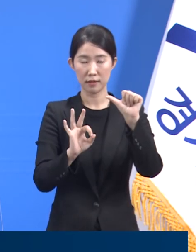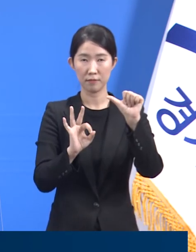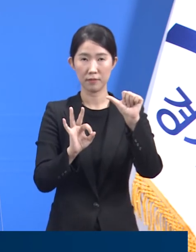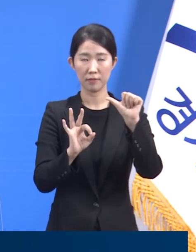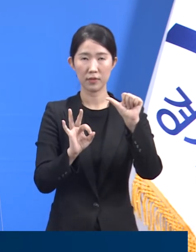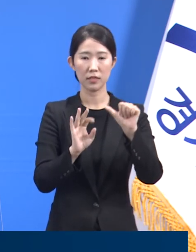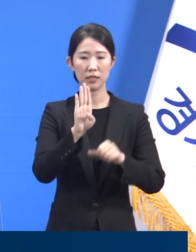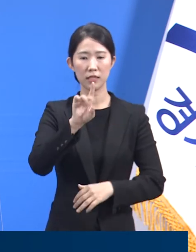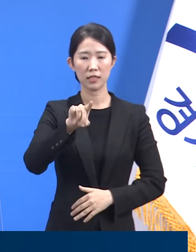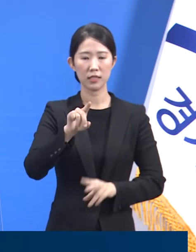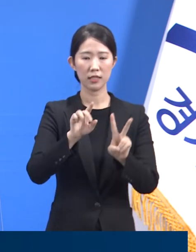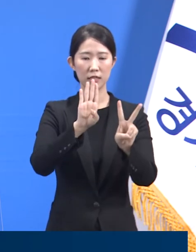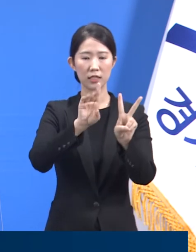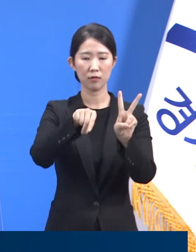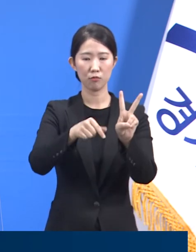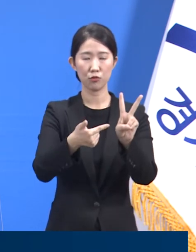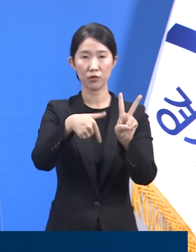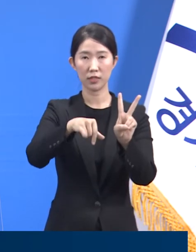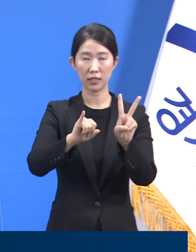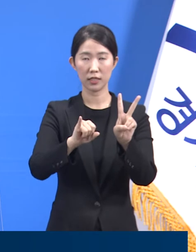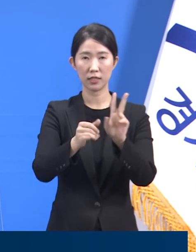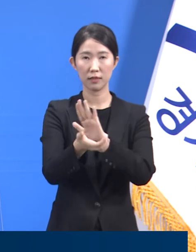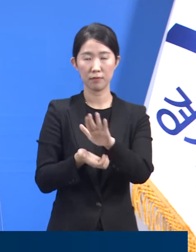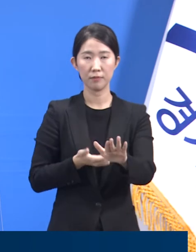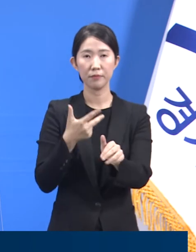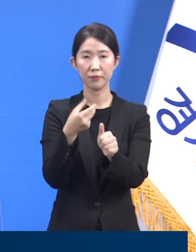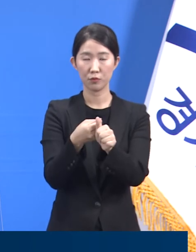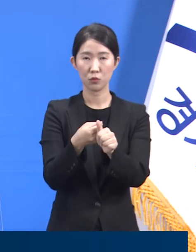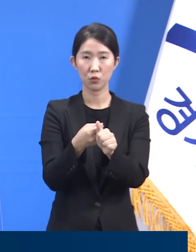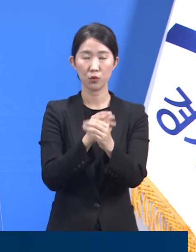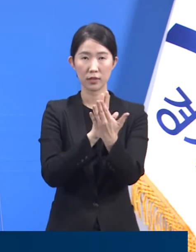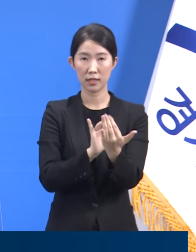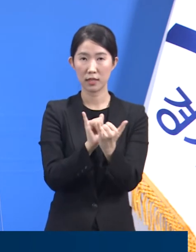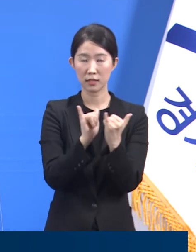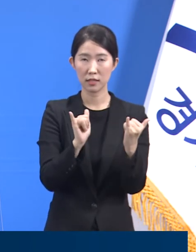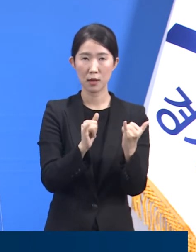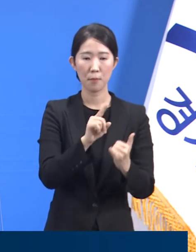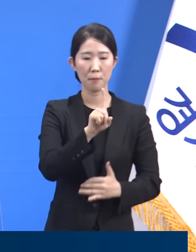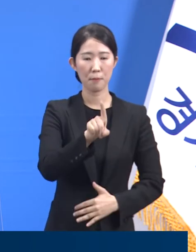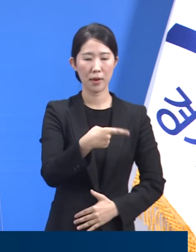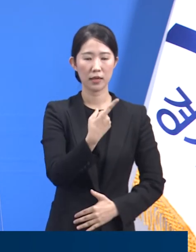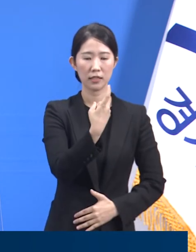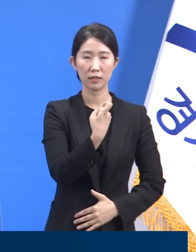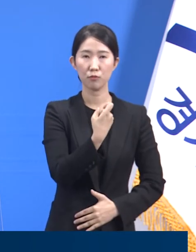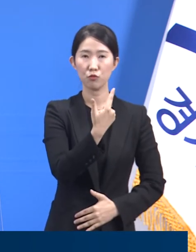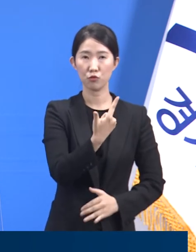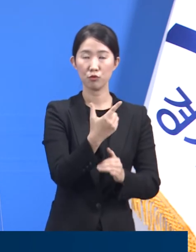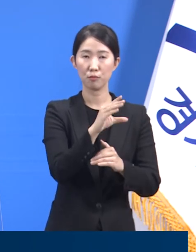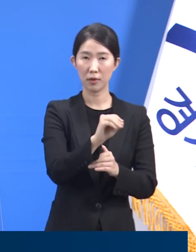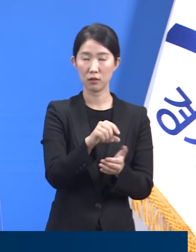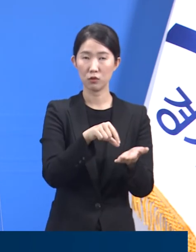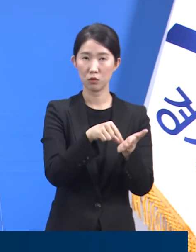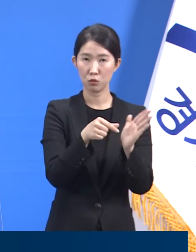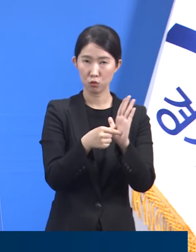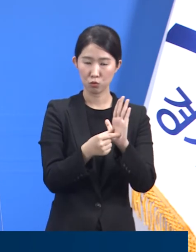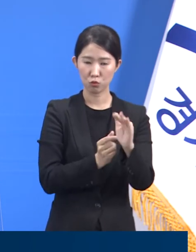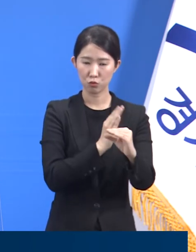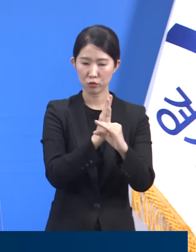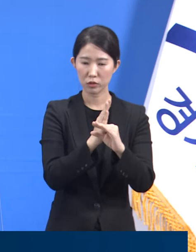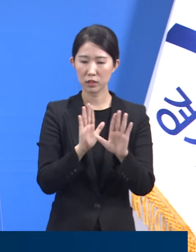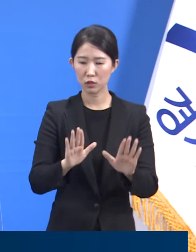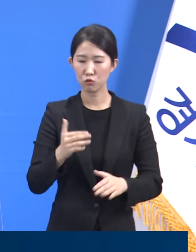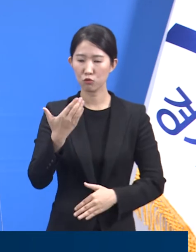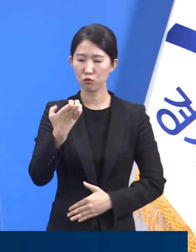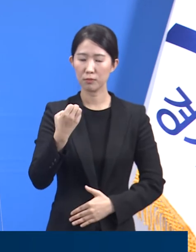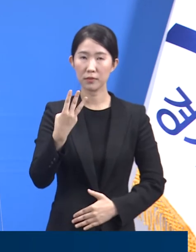예방접종 대상자 116만 2,424명 중 93만 8,502명이